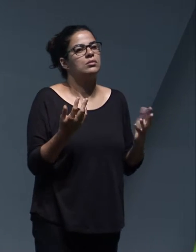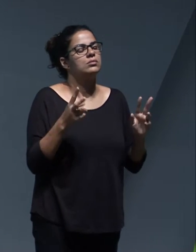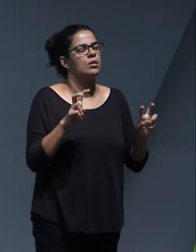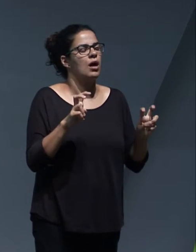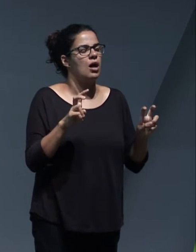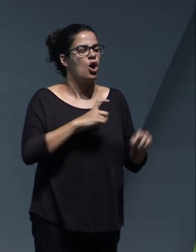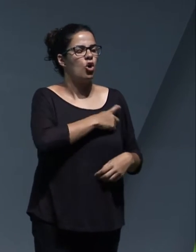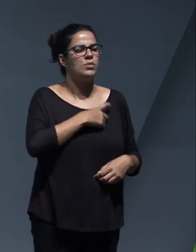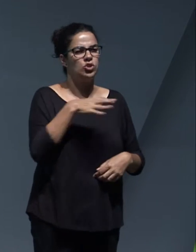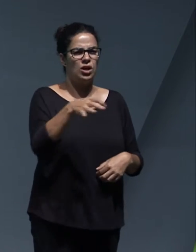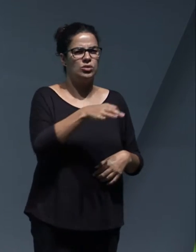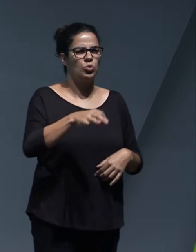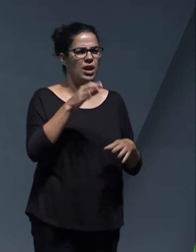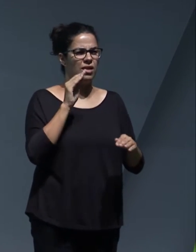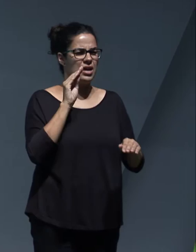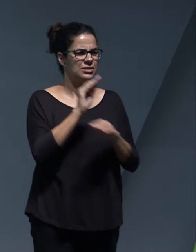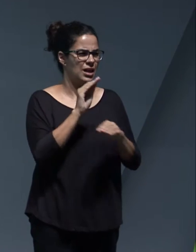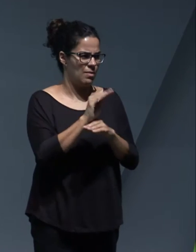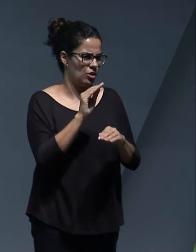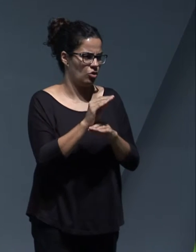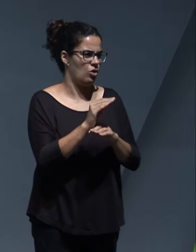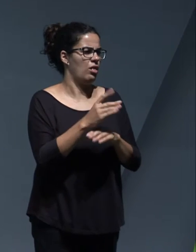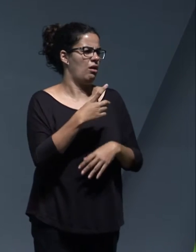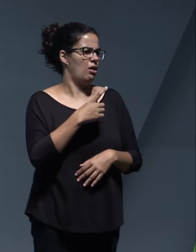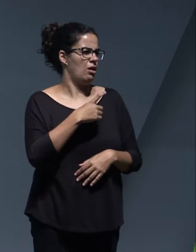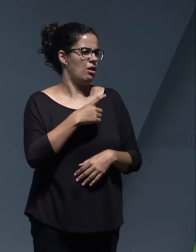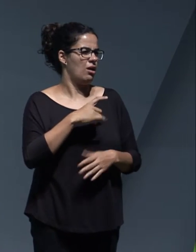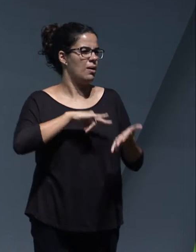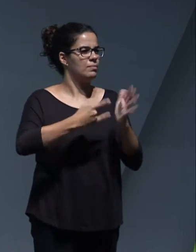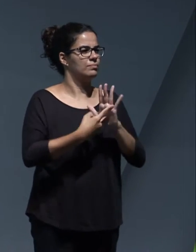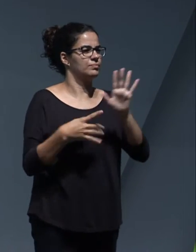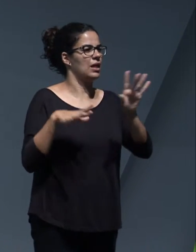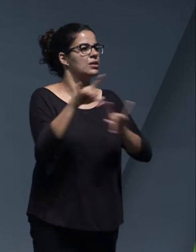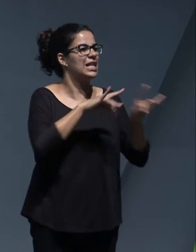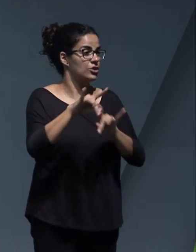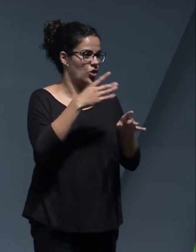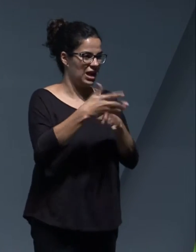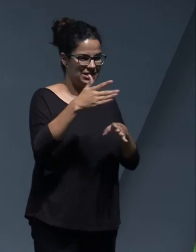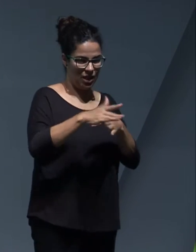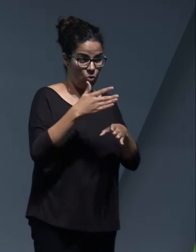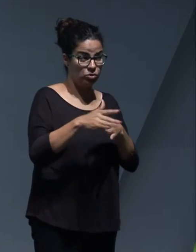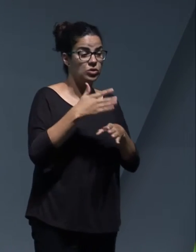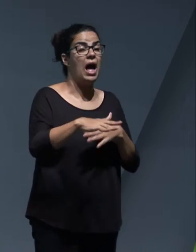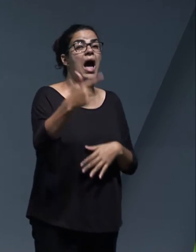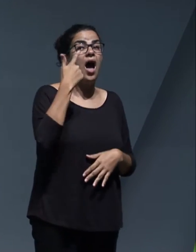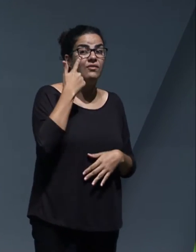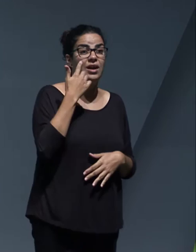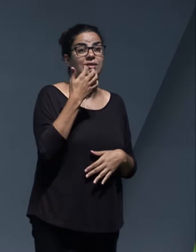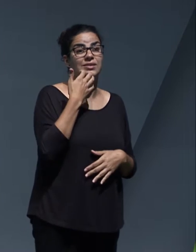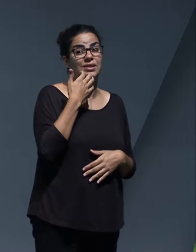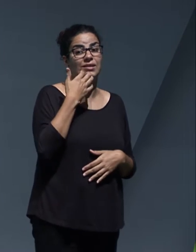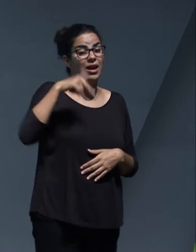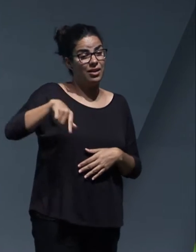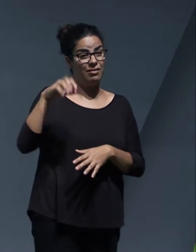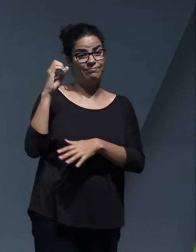del PTO, del Plan Territorial Especial de la Nación de Residuos, ver si aprovechando esas ponencias que no han podido tener